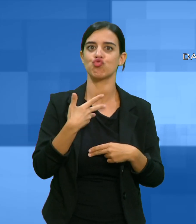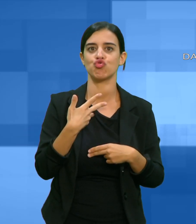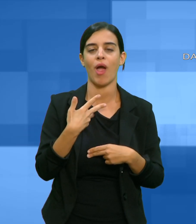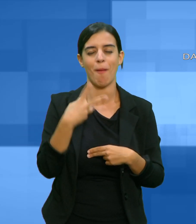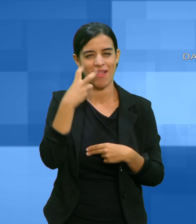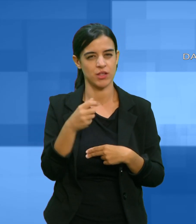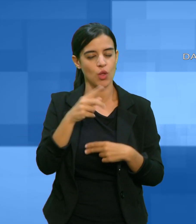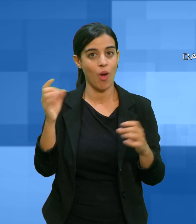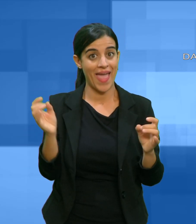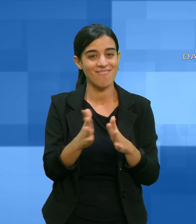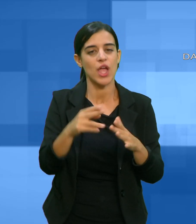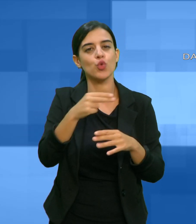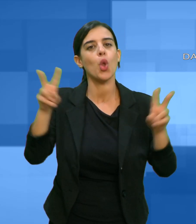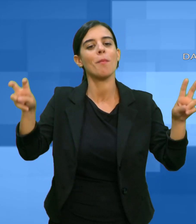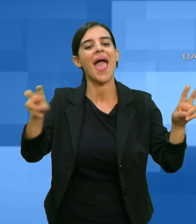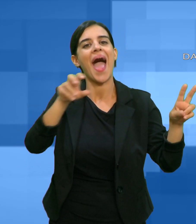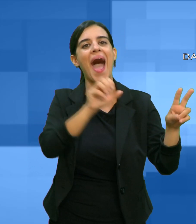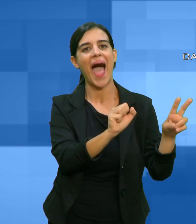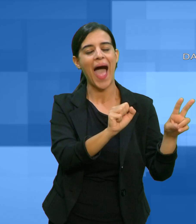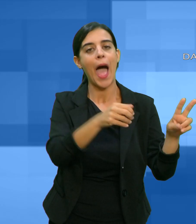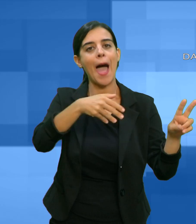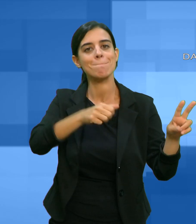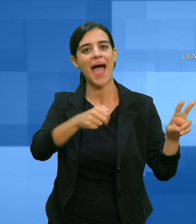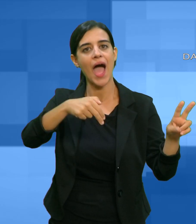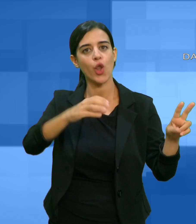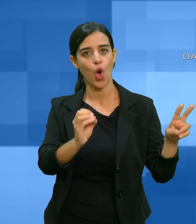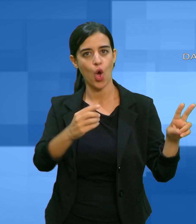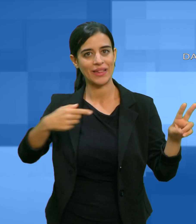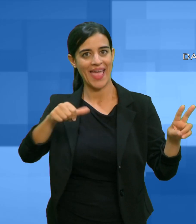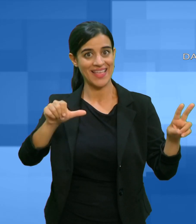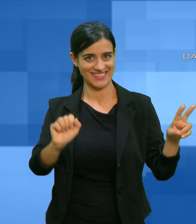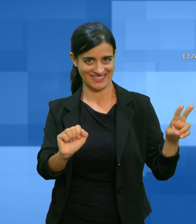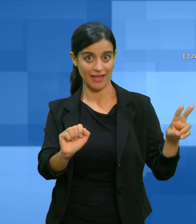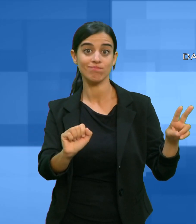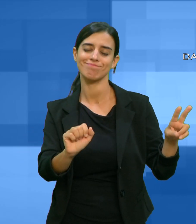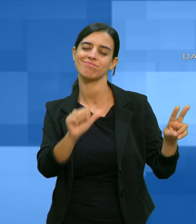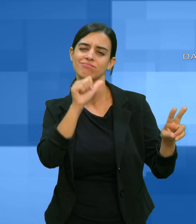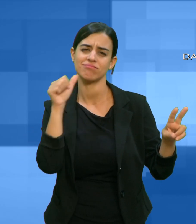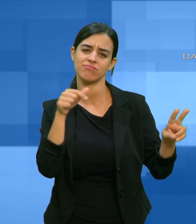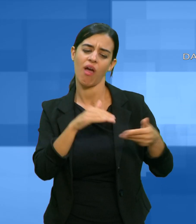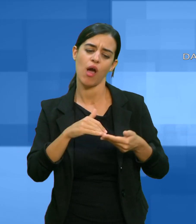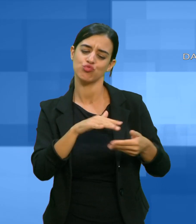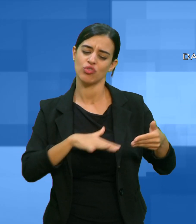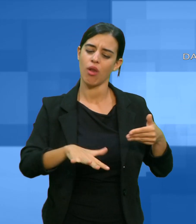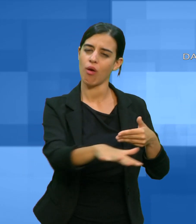a mano tesa per dare visibilità alle associazioni locali.